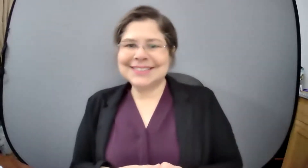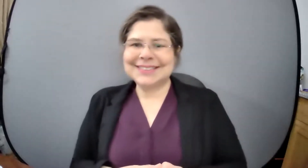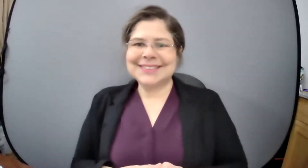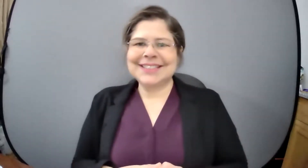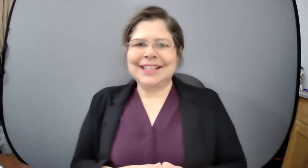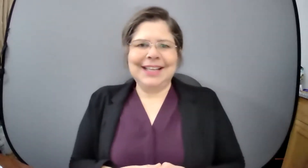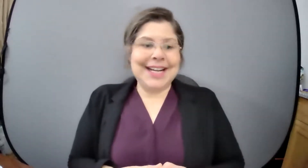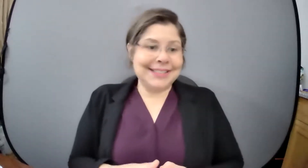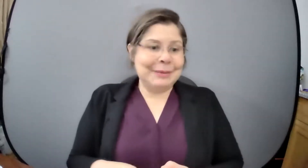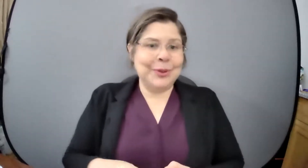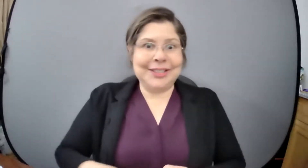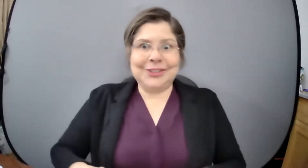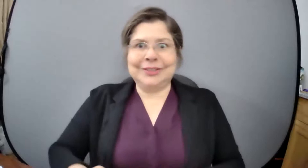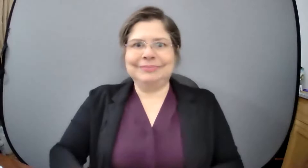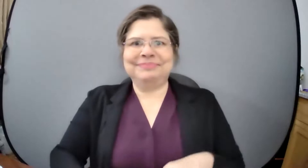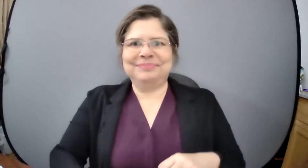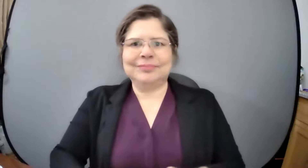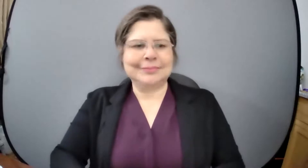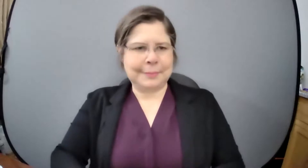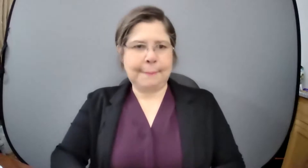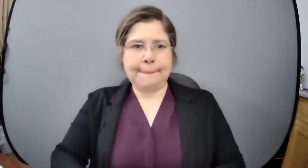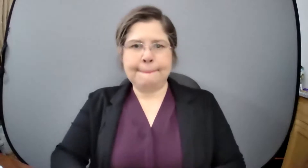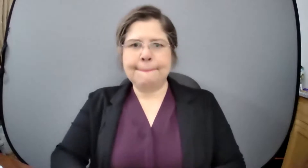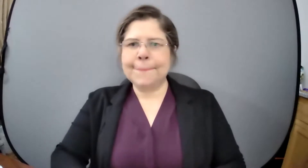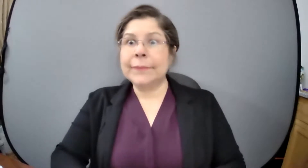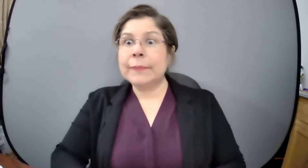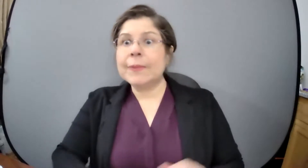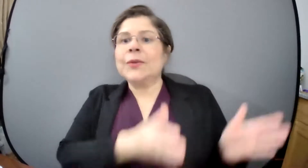y entonces tenemos a Axel